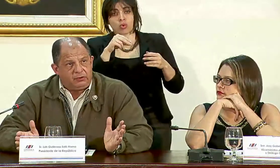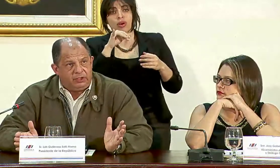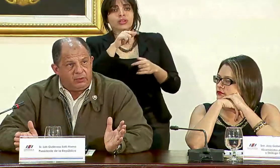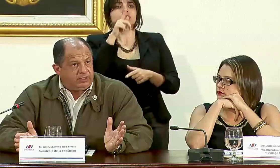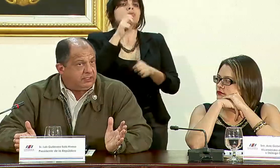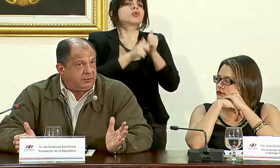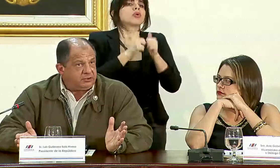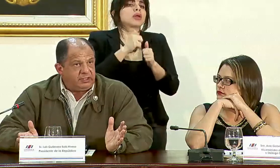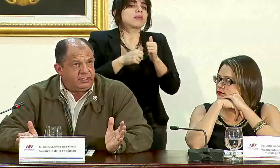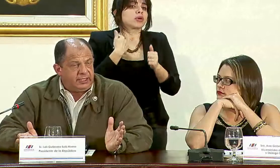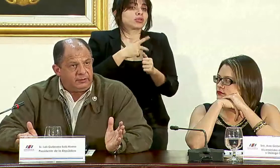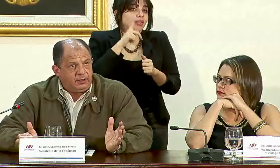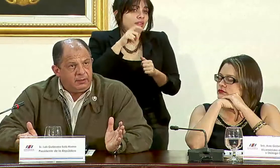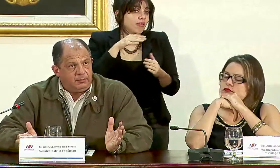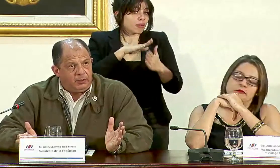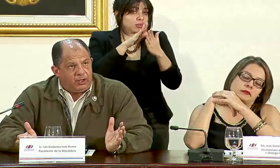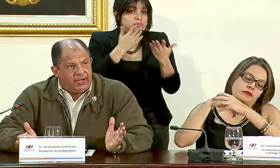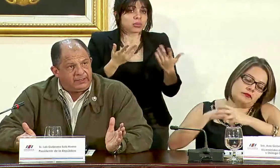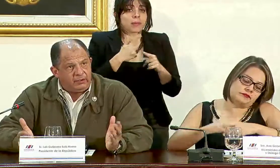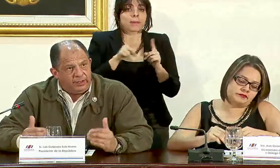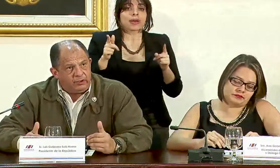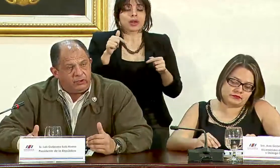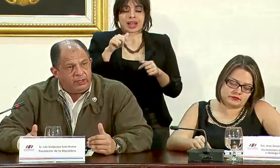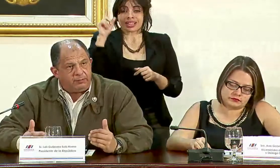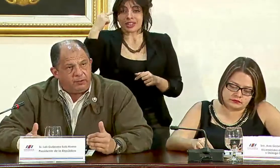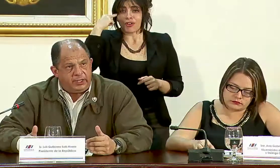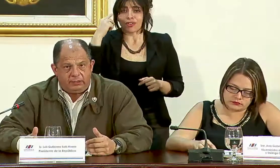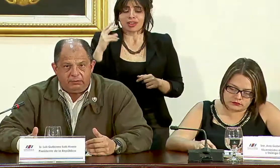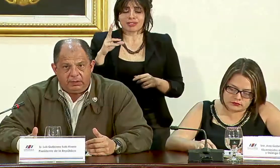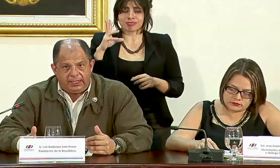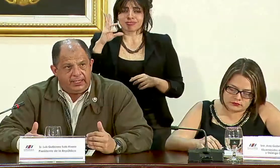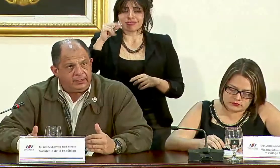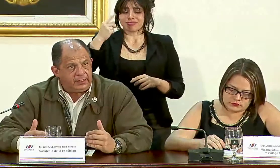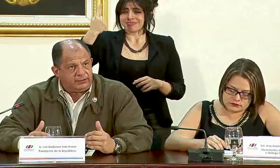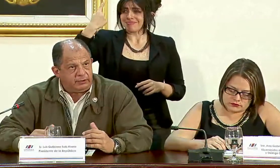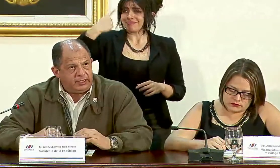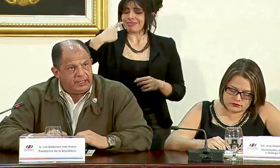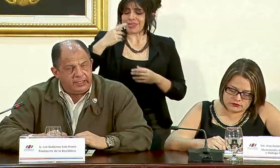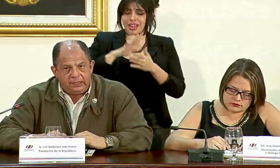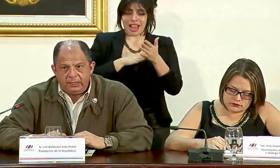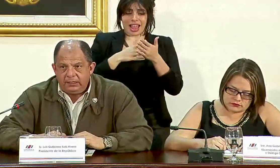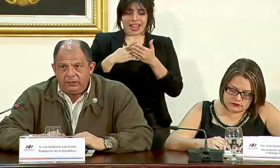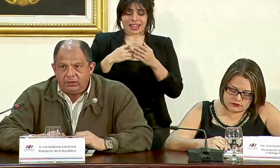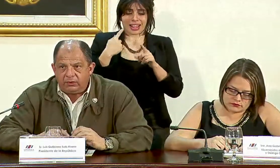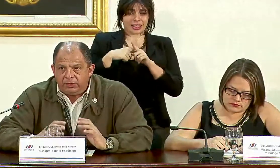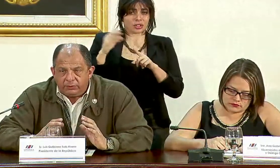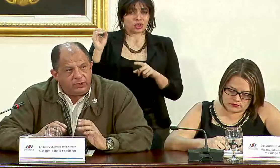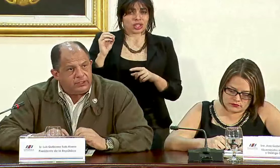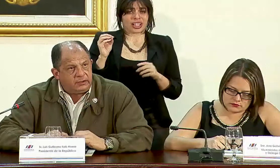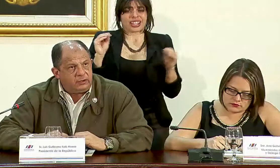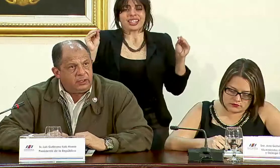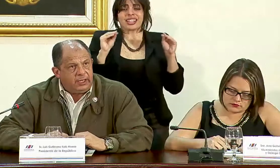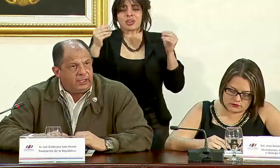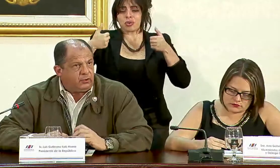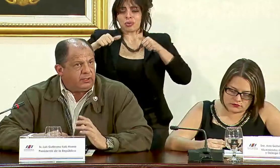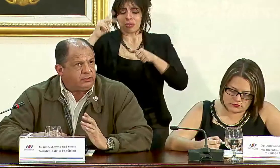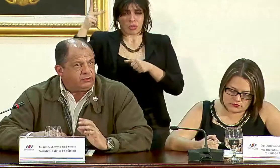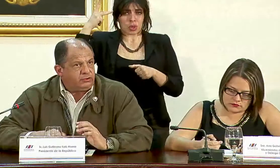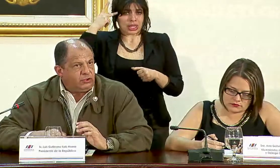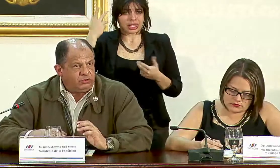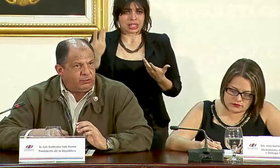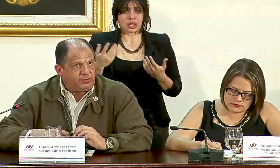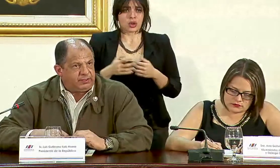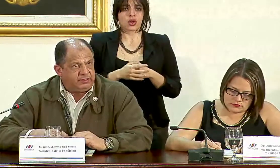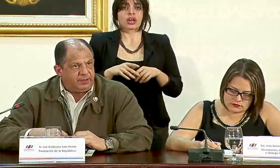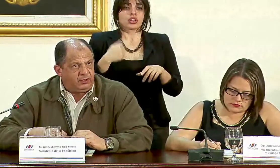con el cual tendremos que lidiar pero a este gobierno no le impone la agenda extraordinaria ningún acuerdo político en el cual